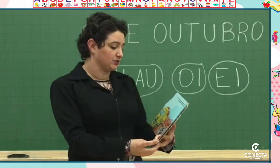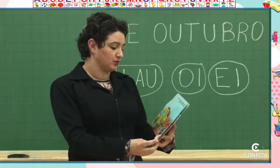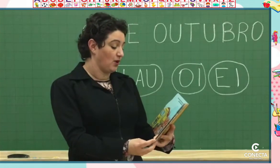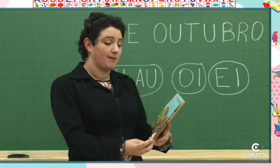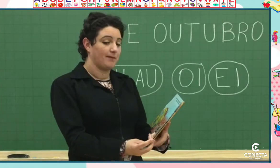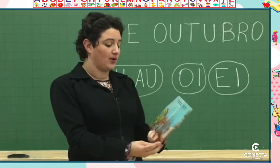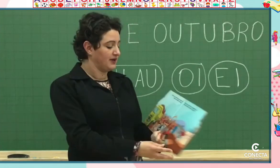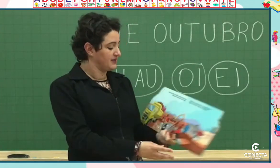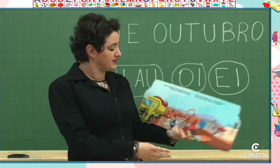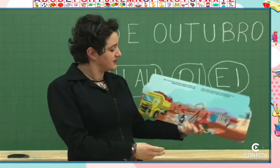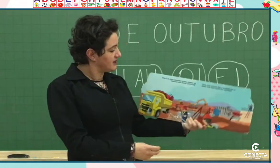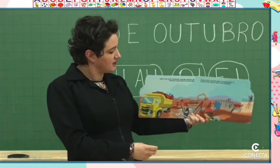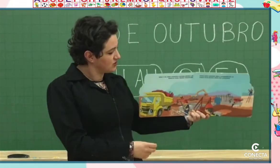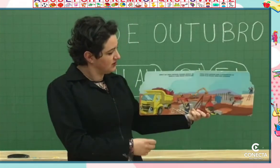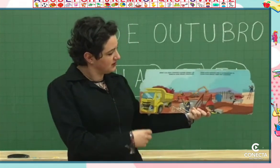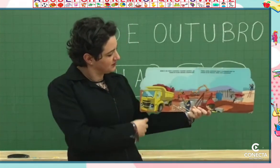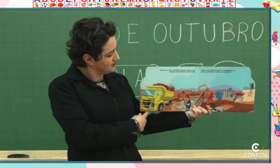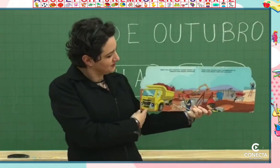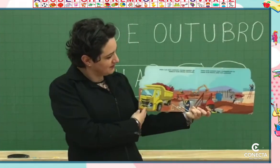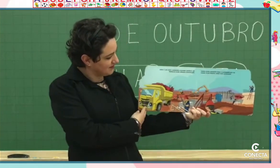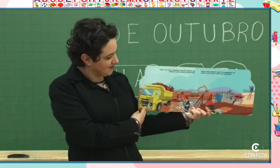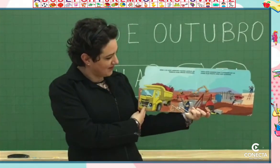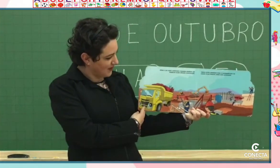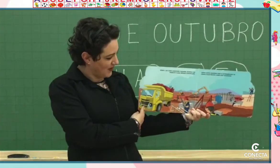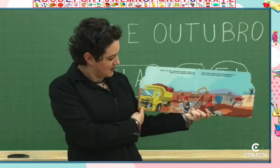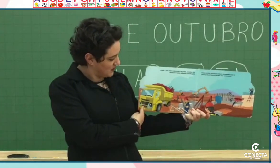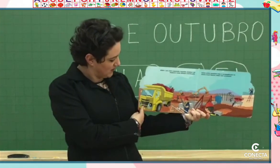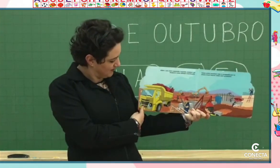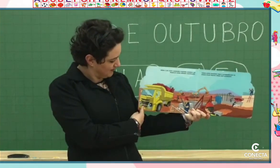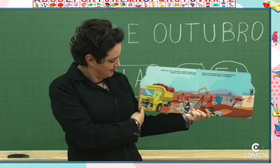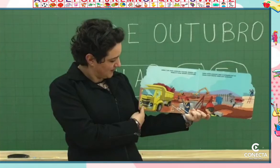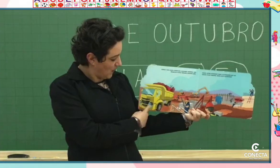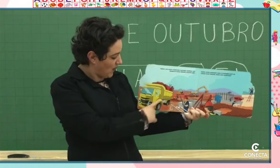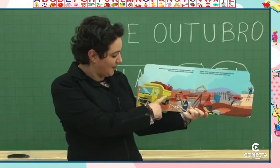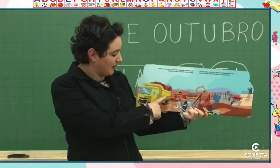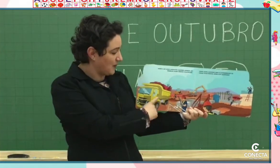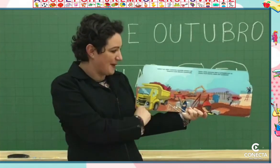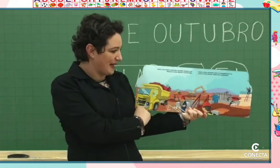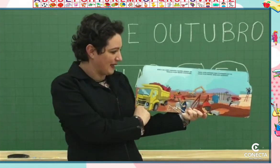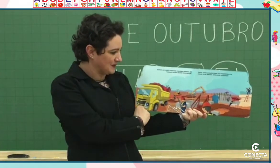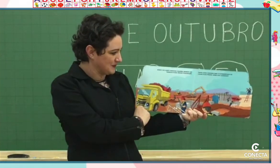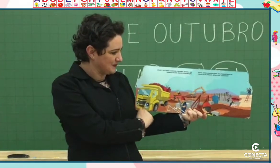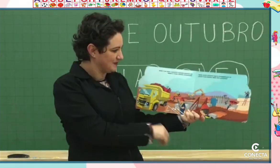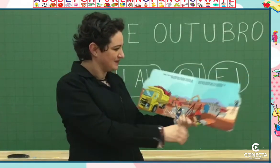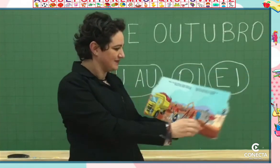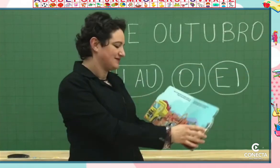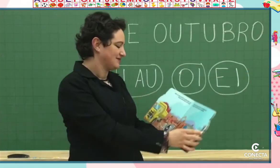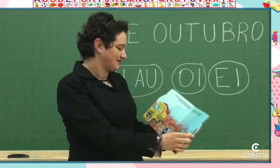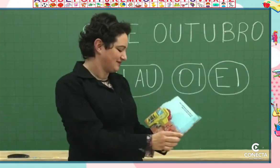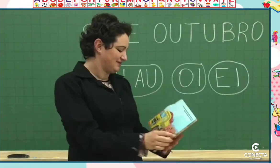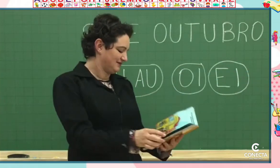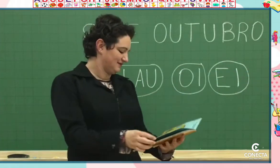ficar pronto. Boris está ajudando. Olha só. Olha o caminhão amarelo.